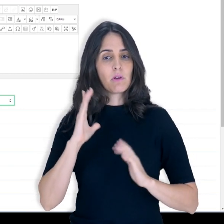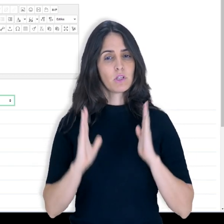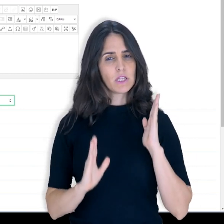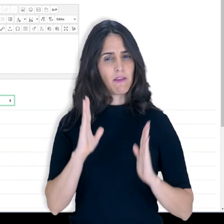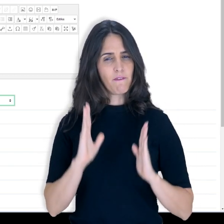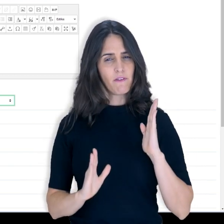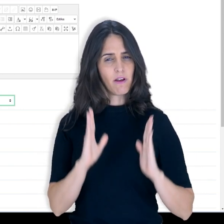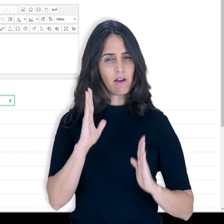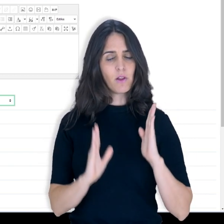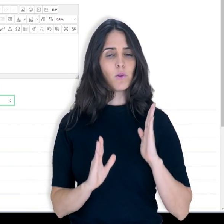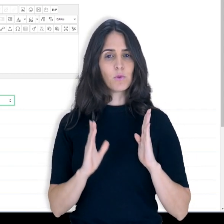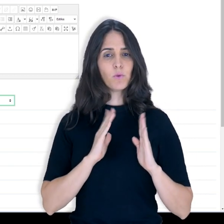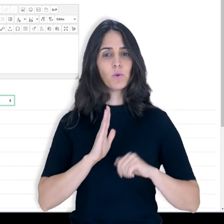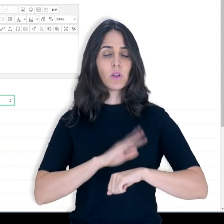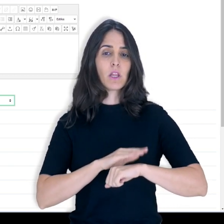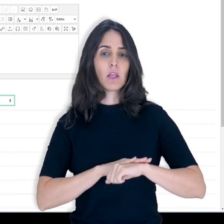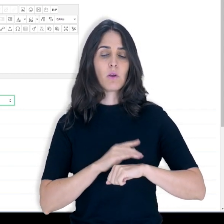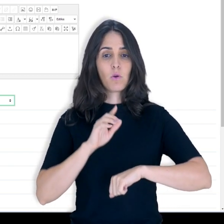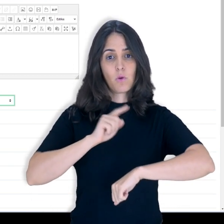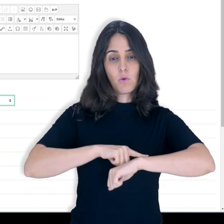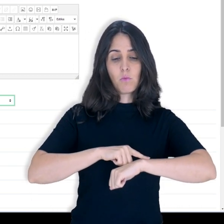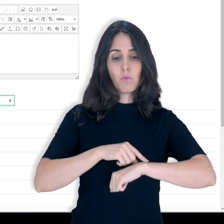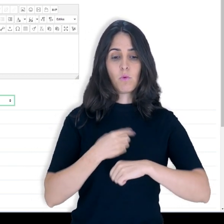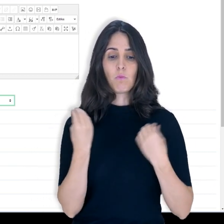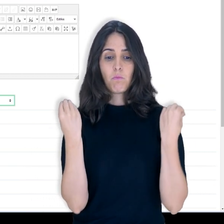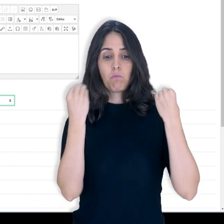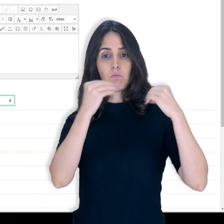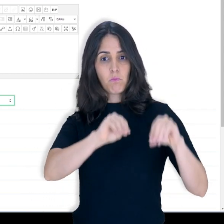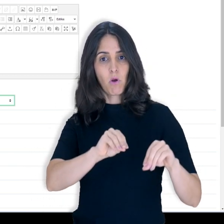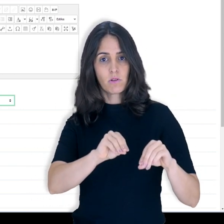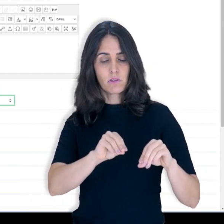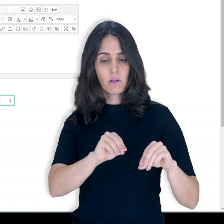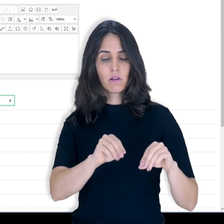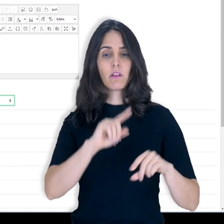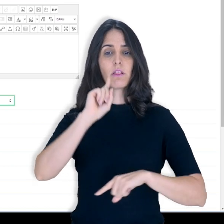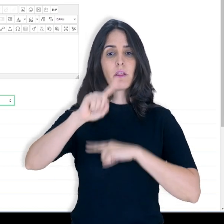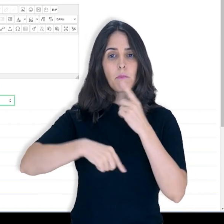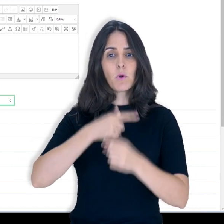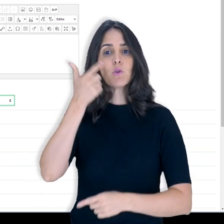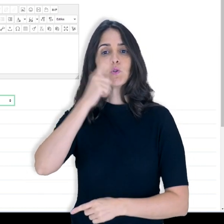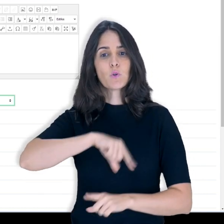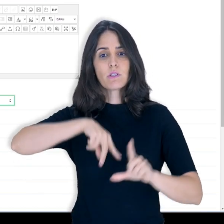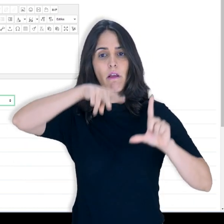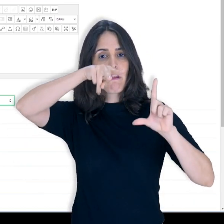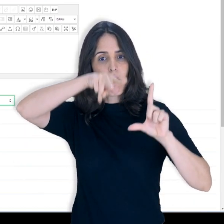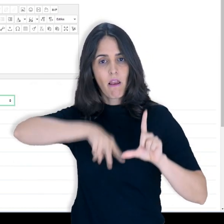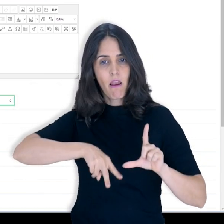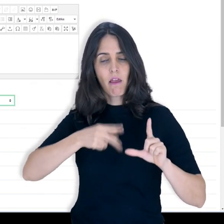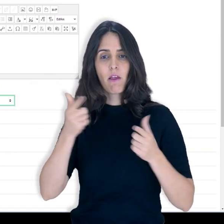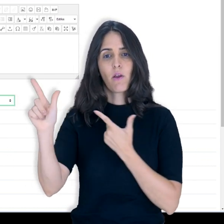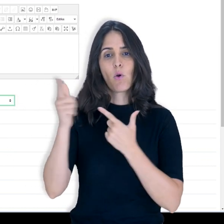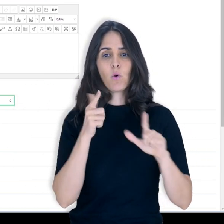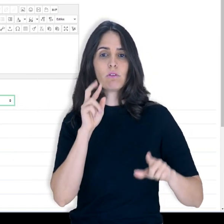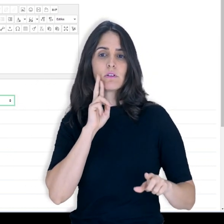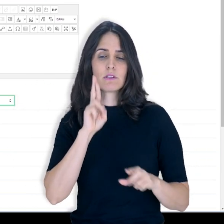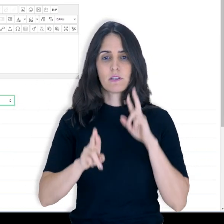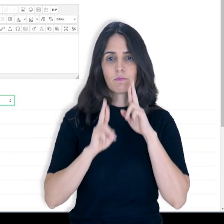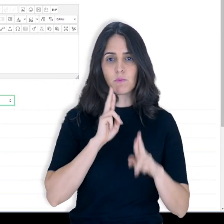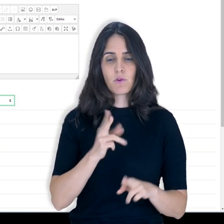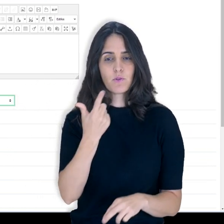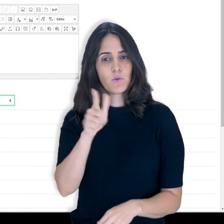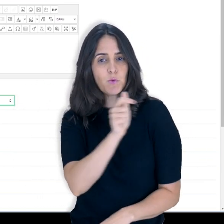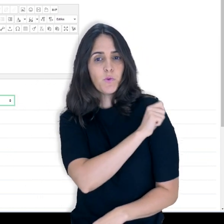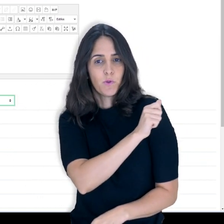intervalo, um tempo limite, entre o momento que o aluno posta e o momento que ele consegue, então,